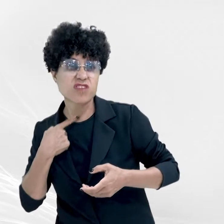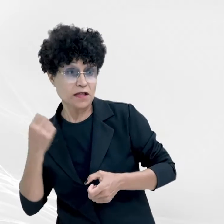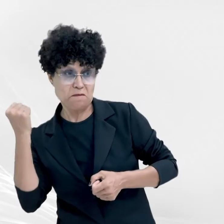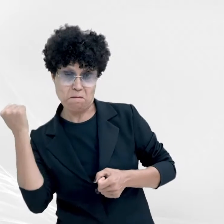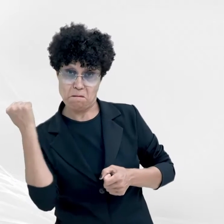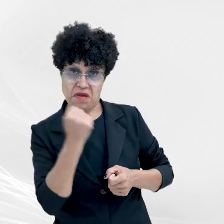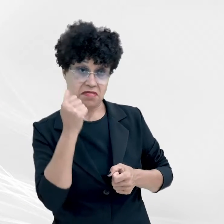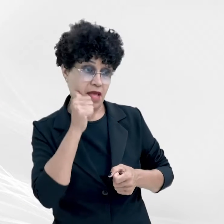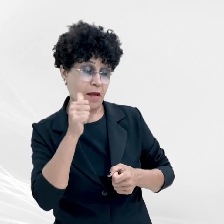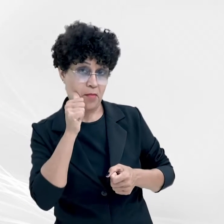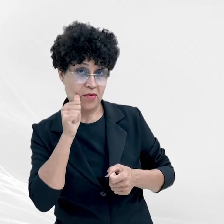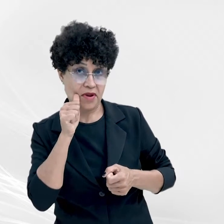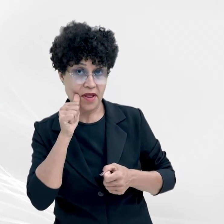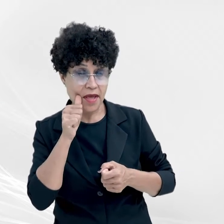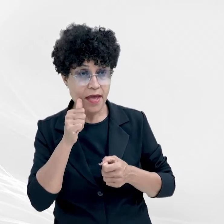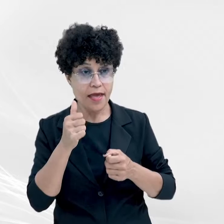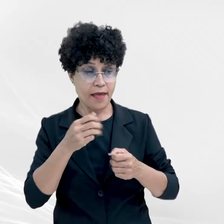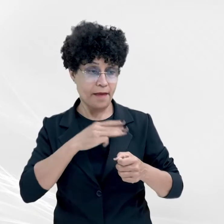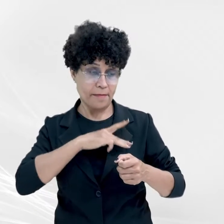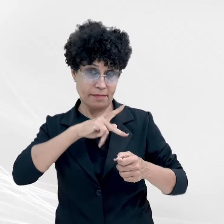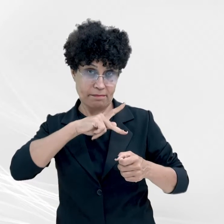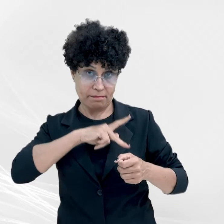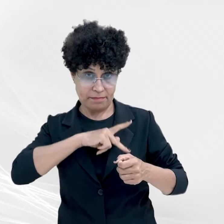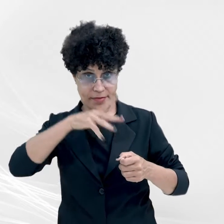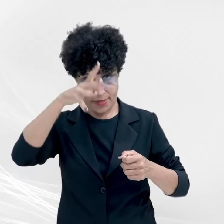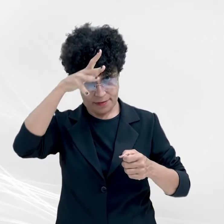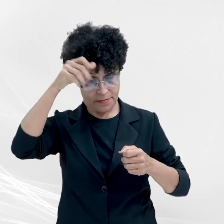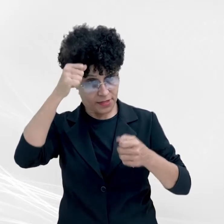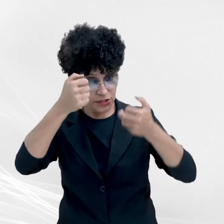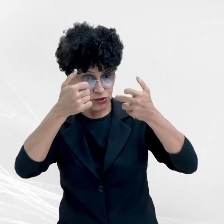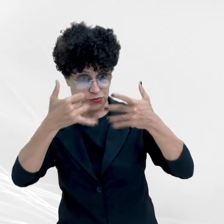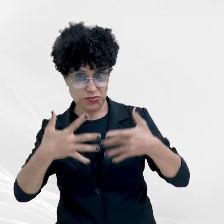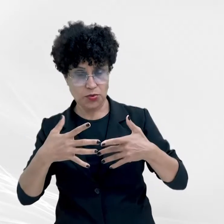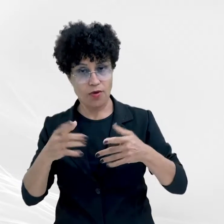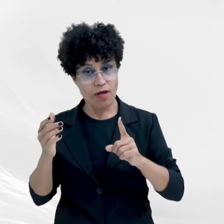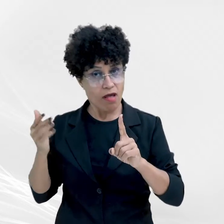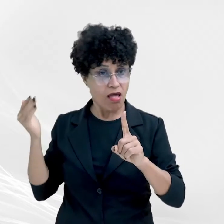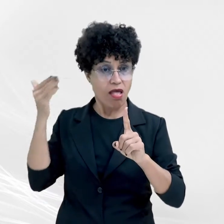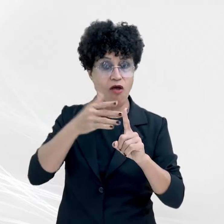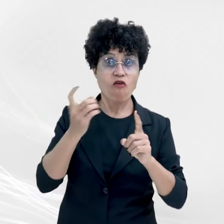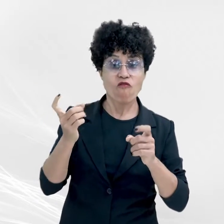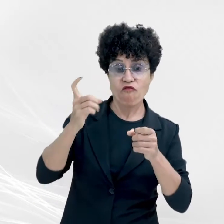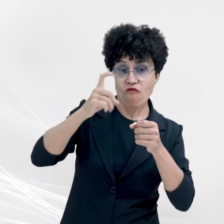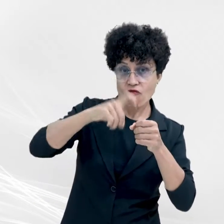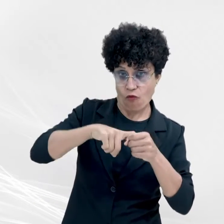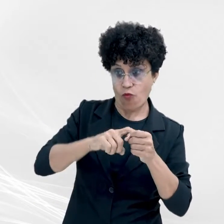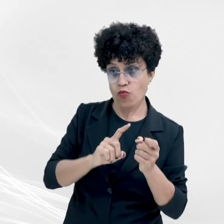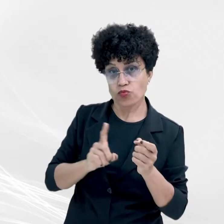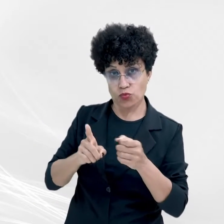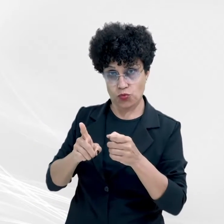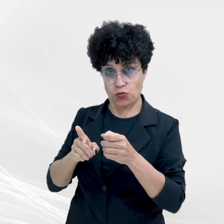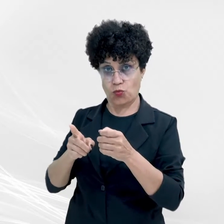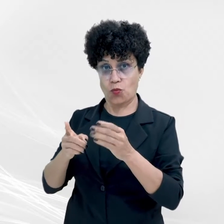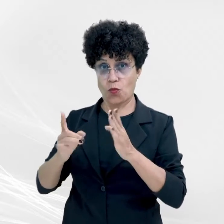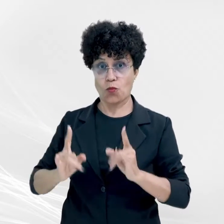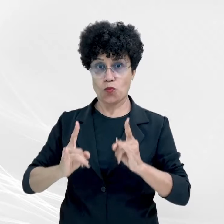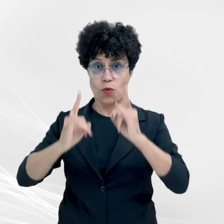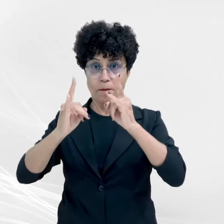relatou o MPMT, o réu retornou para o apartamento, pegou uma faca e foi ao